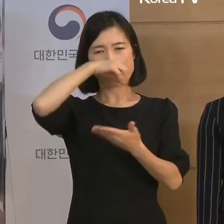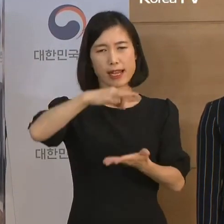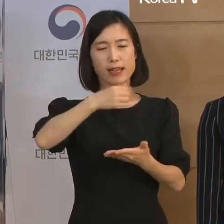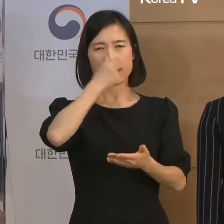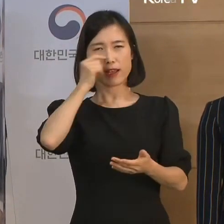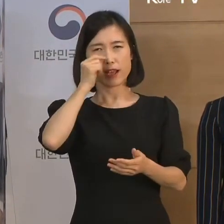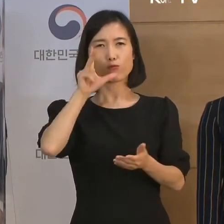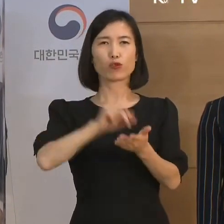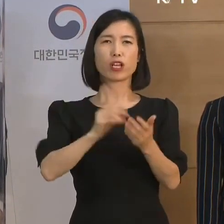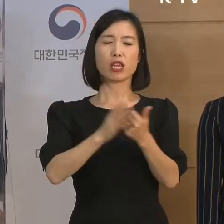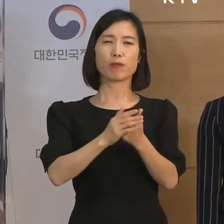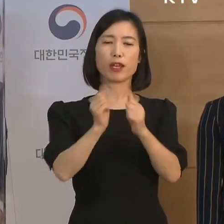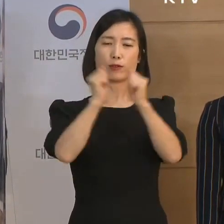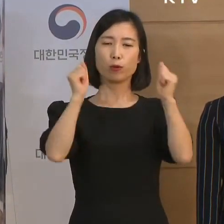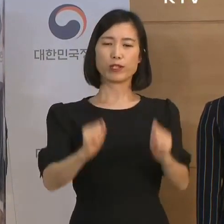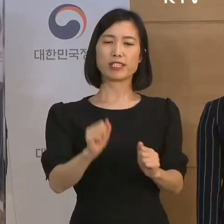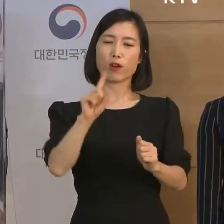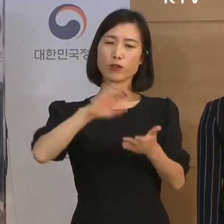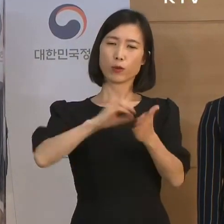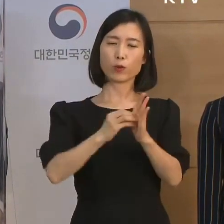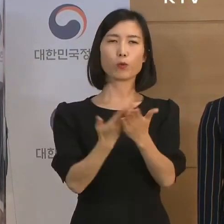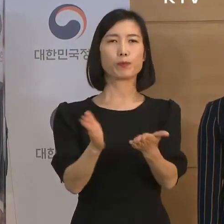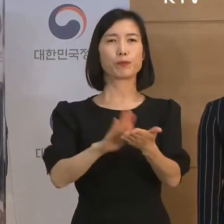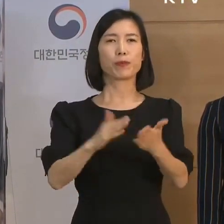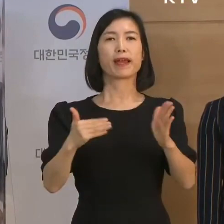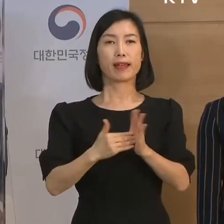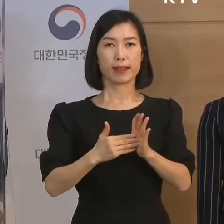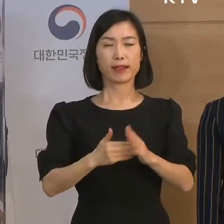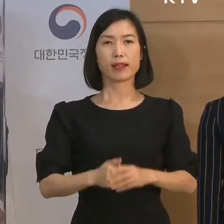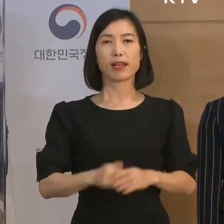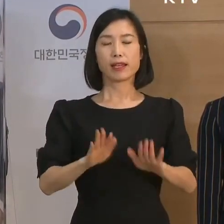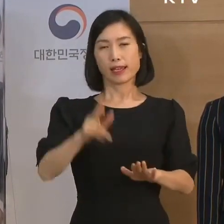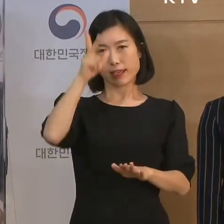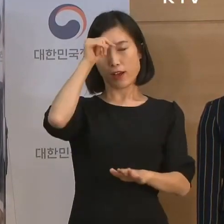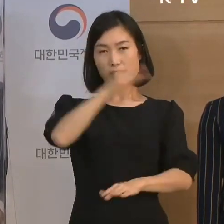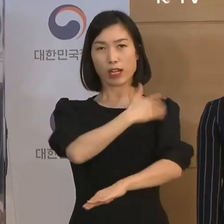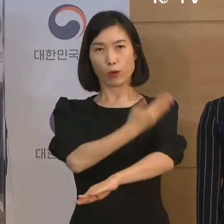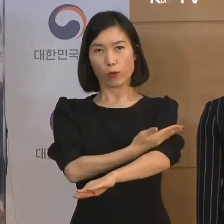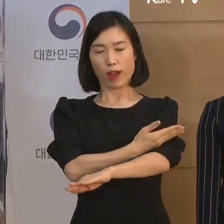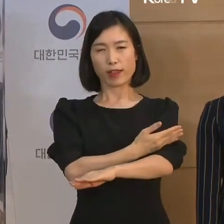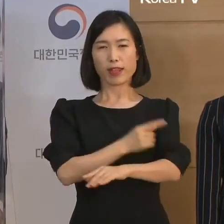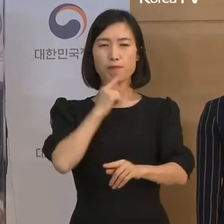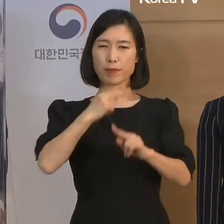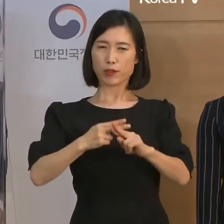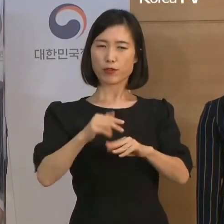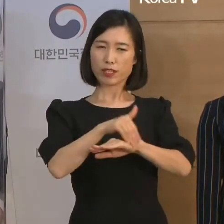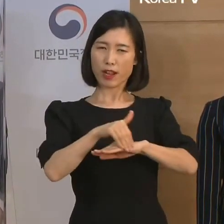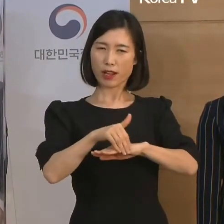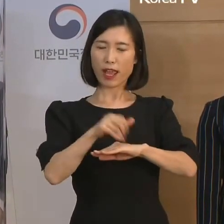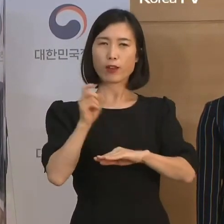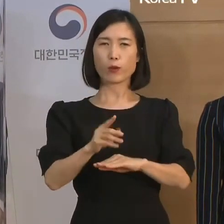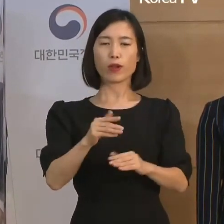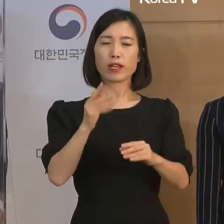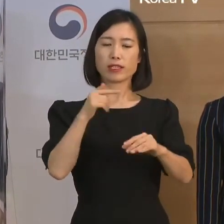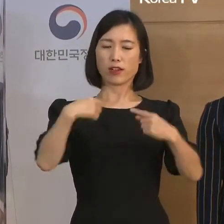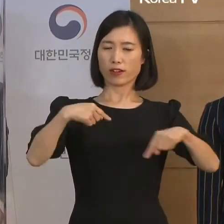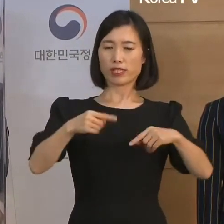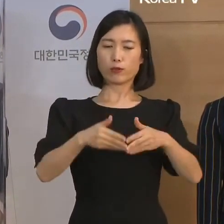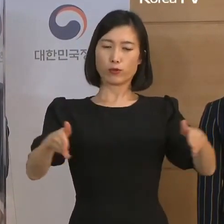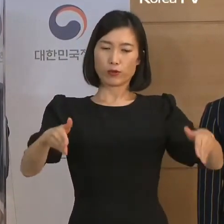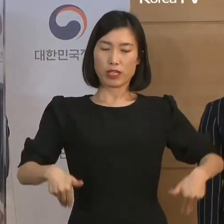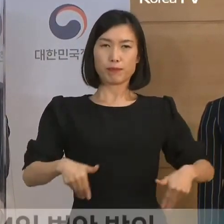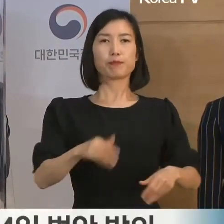감안하여 조직 모형은 일부 수정하였습니다. 경찰권의 민족 설계와 정치적 중립성 확보라는